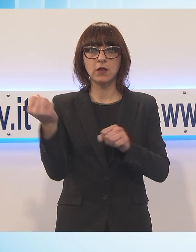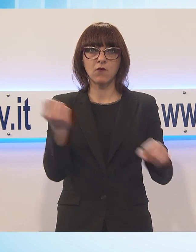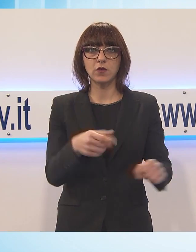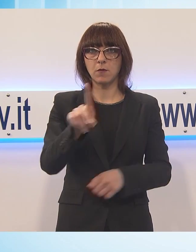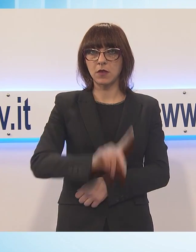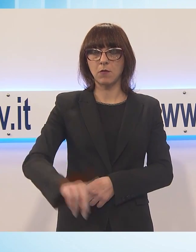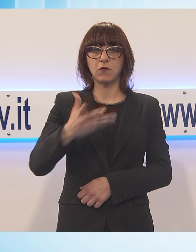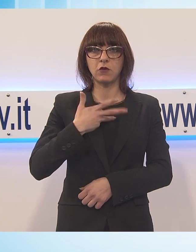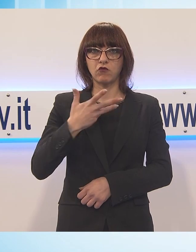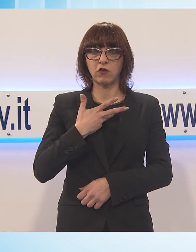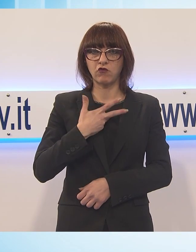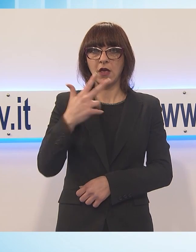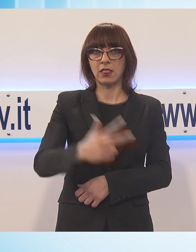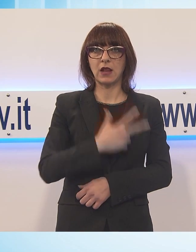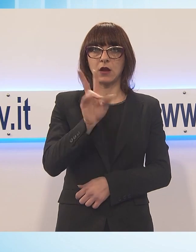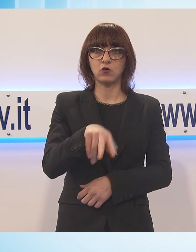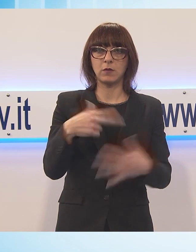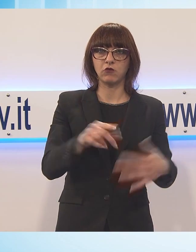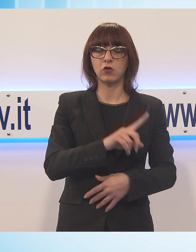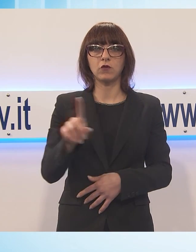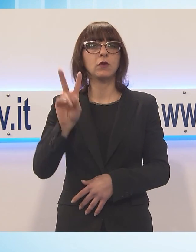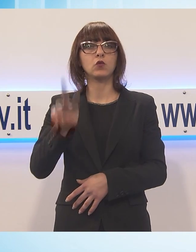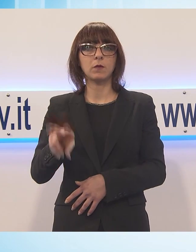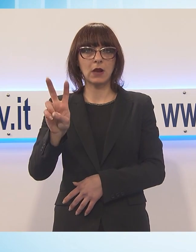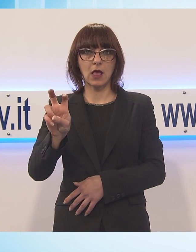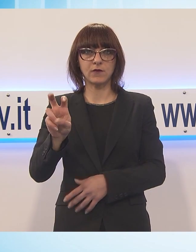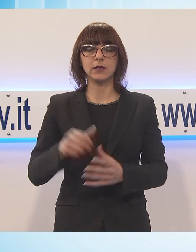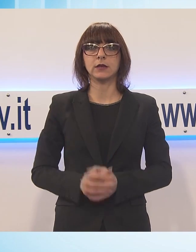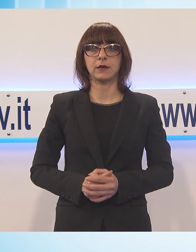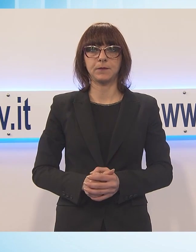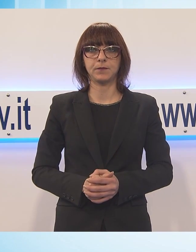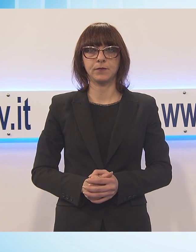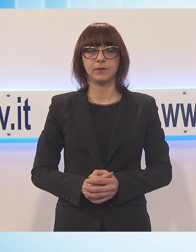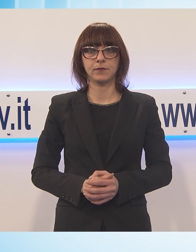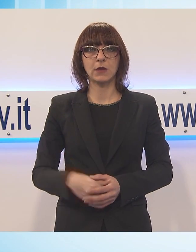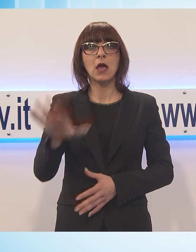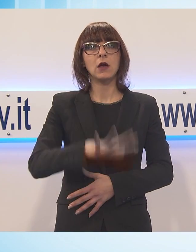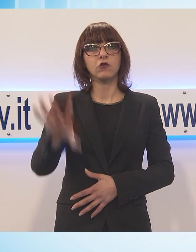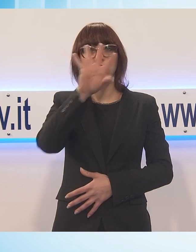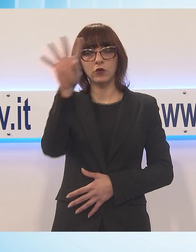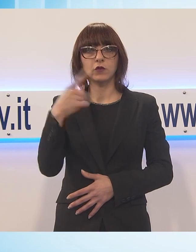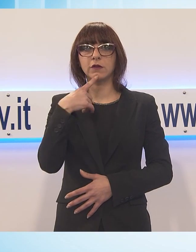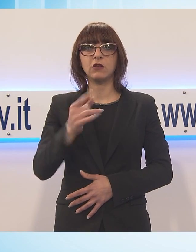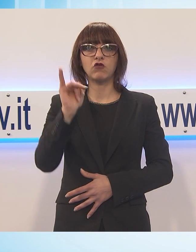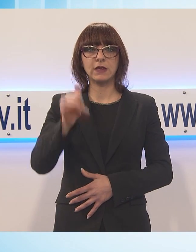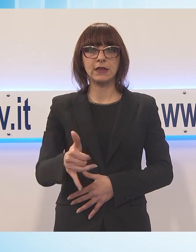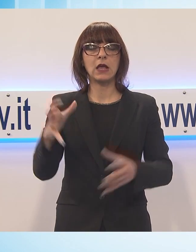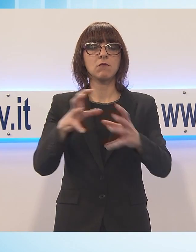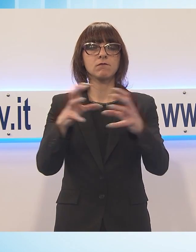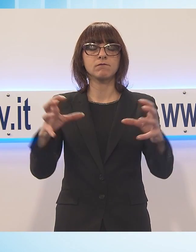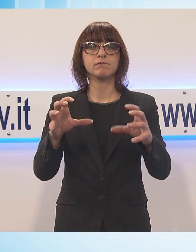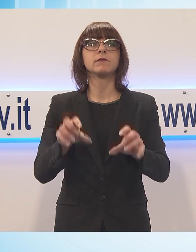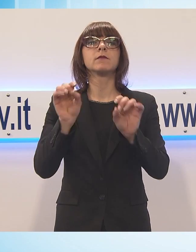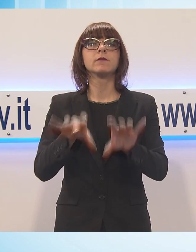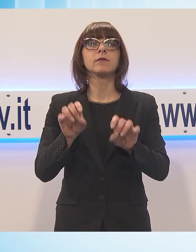Nessun timore per il cattivo odore, arrivato il sì della regione toscana all'ampliamento di Pioppogatto, l'impianto di trattamento meccanico-biologico dei